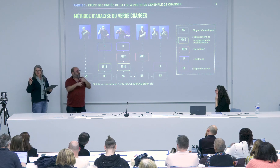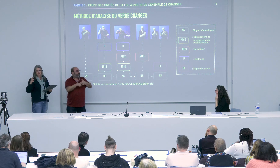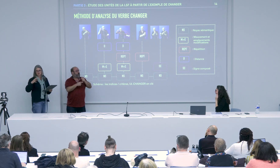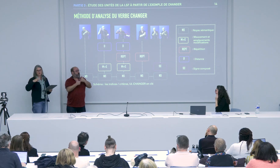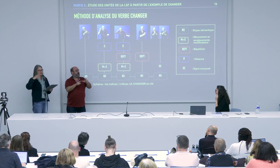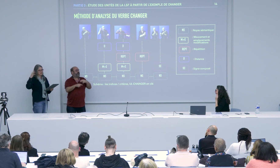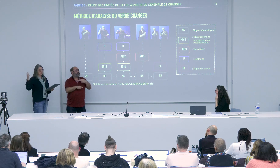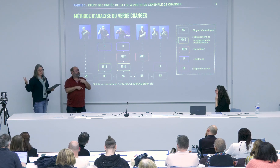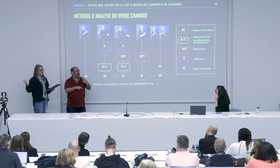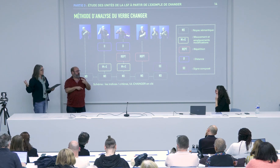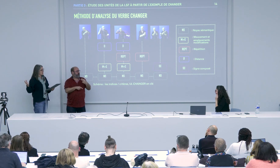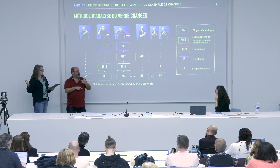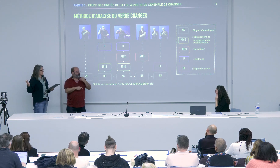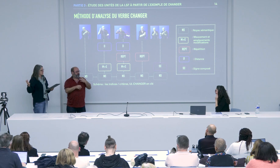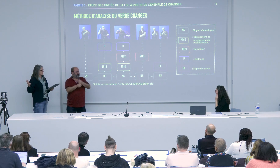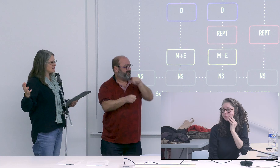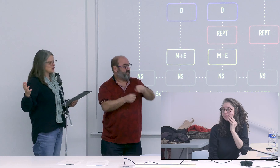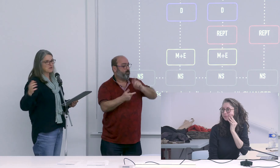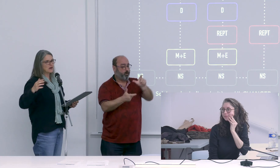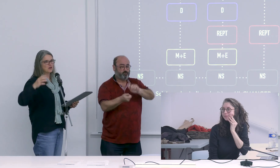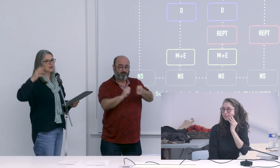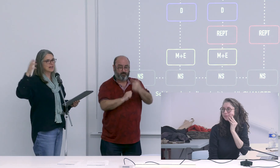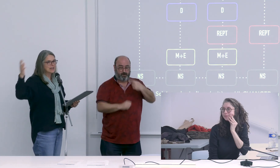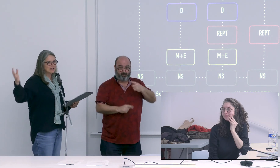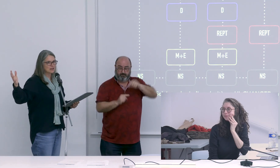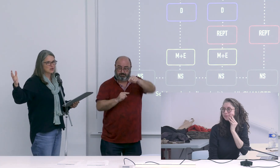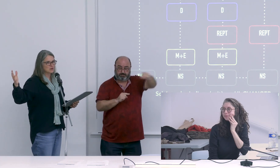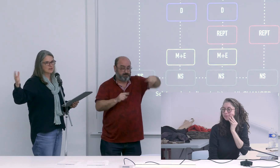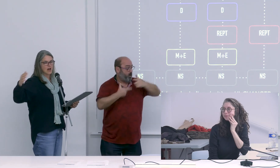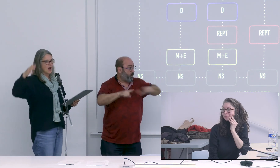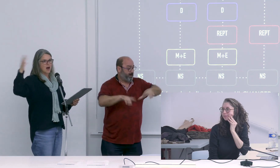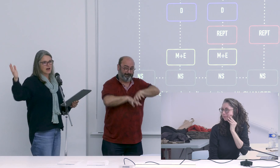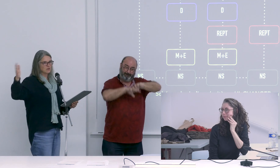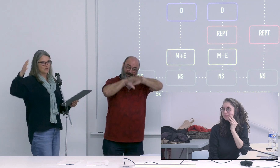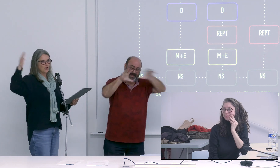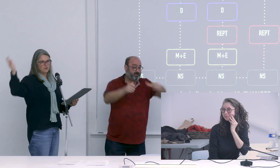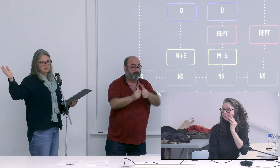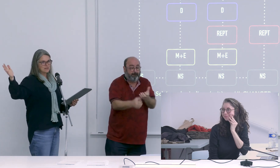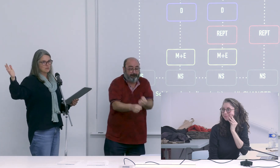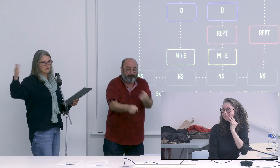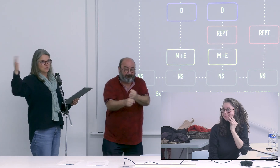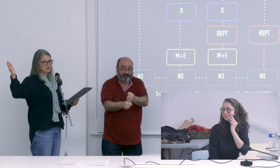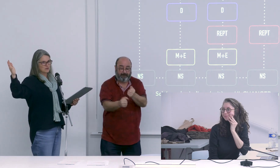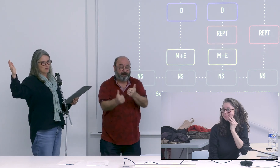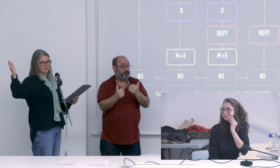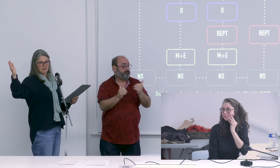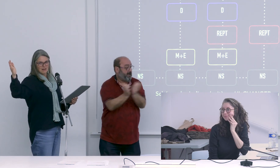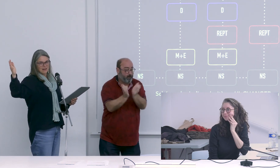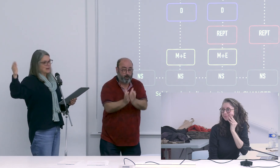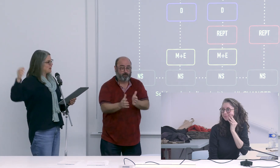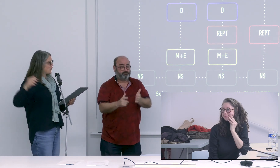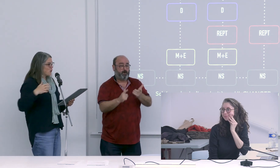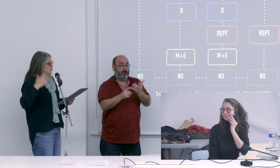changement est justement très très primordiale chaque fois qu'on crée quelque chose un gâteau une maison une chanson